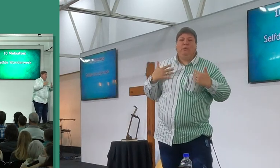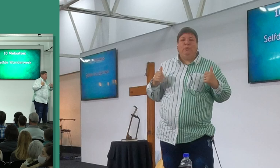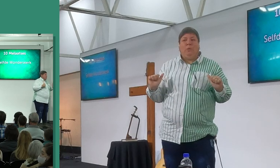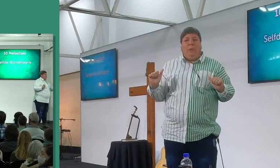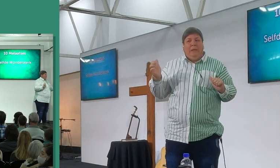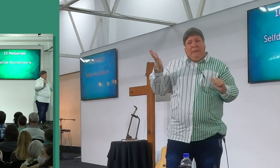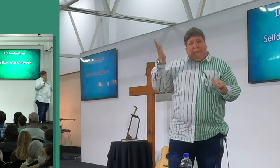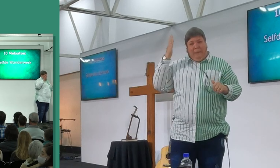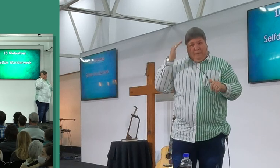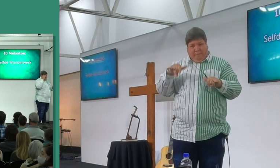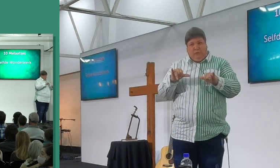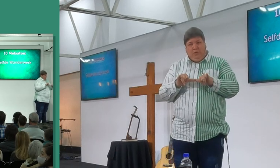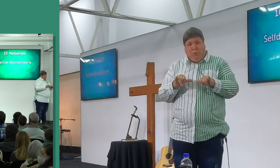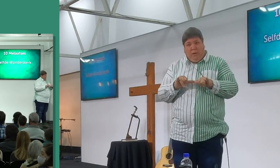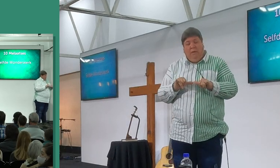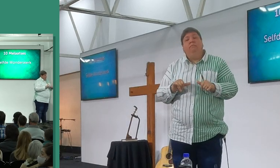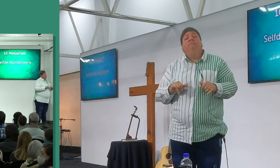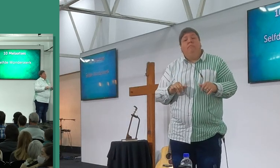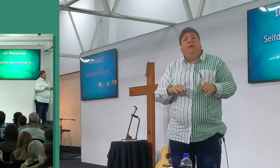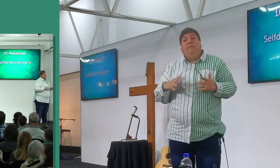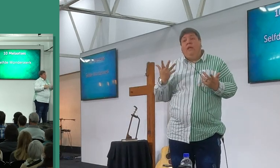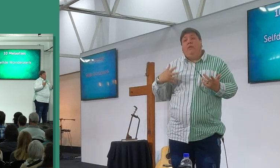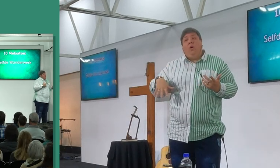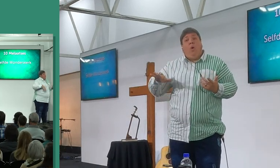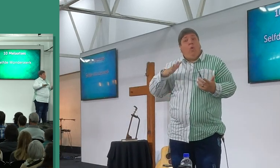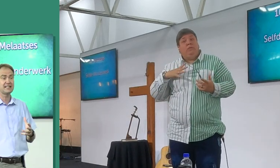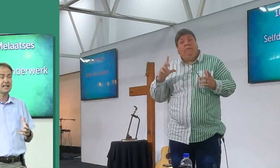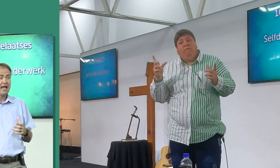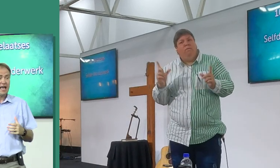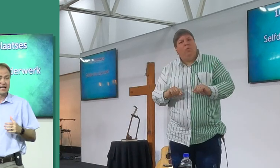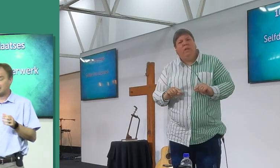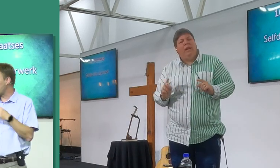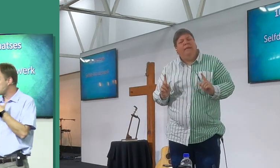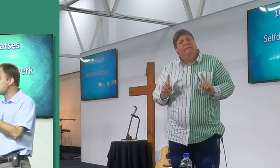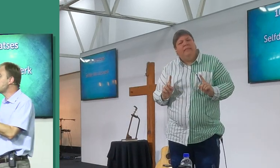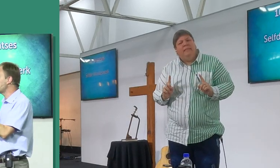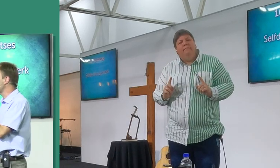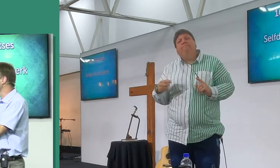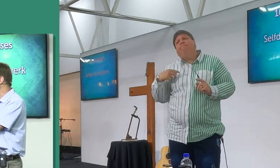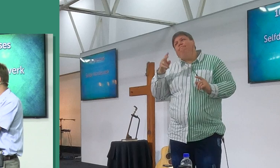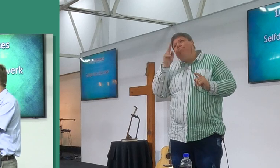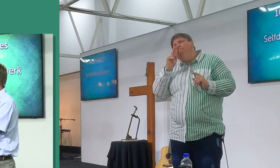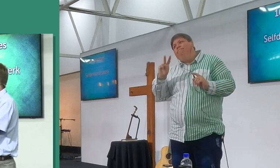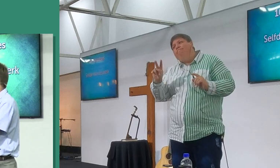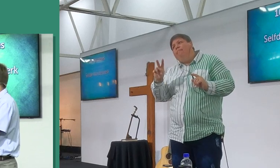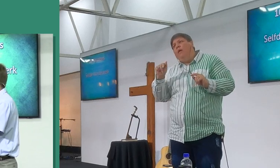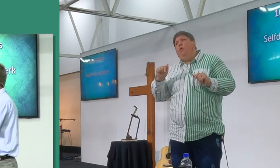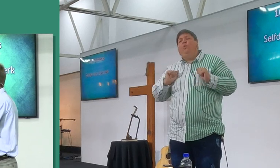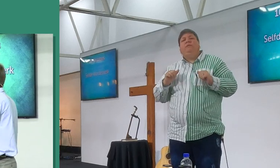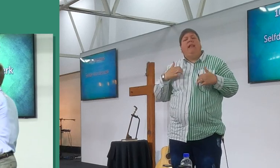en wat vir my wonderlik is van hierdie wonderwerk, wat vir my raarig wonderlik is, en ek sien dit in ons leven,